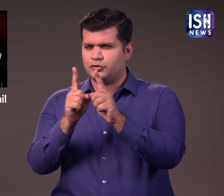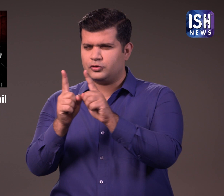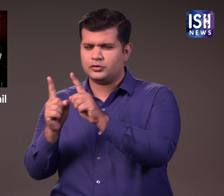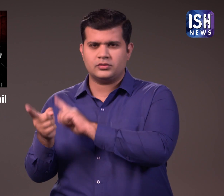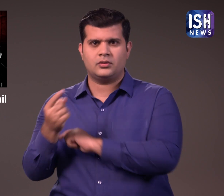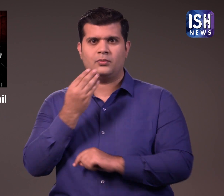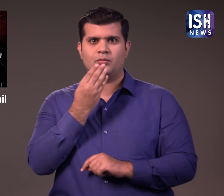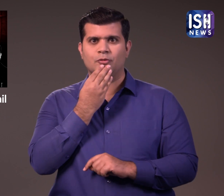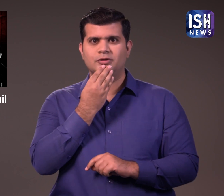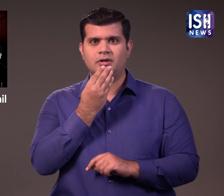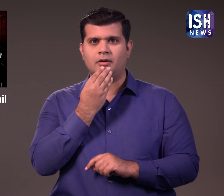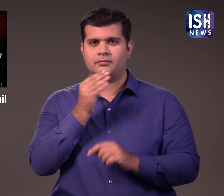की थी